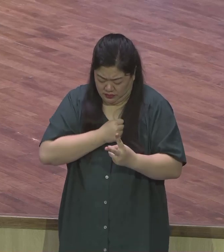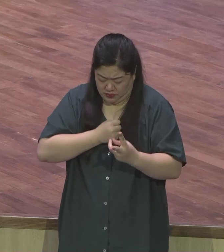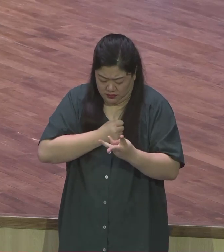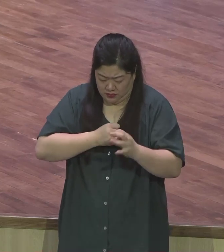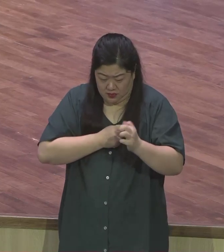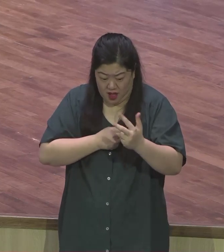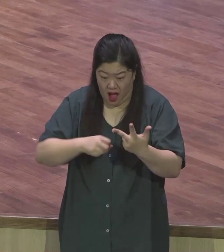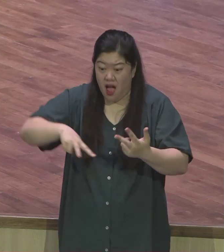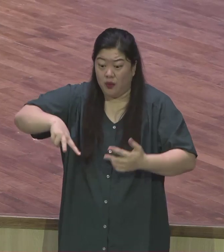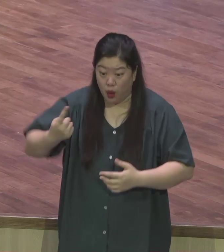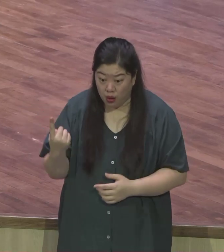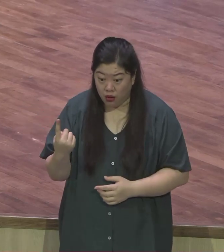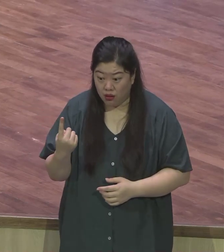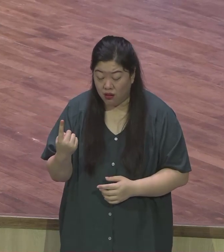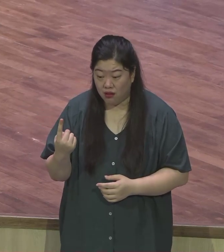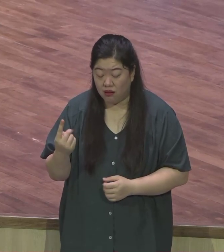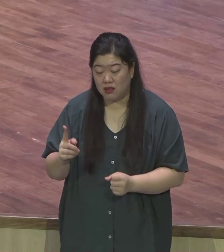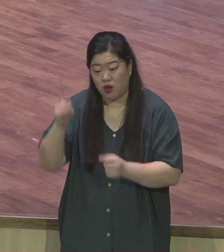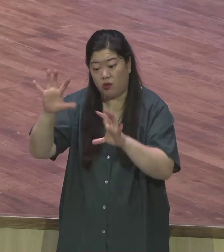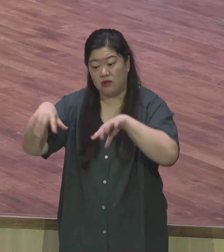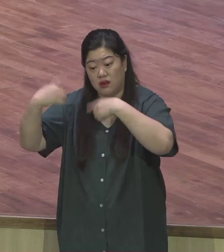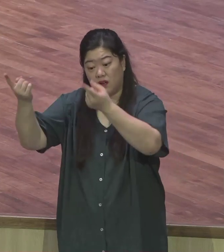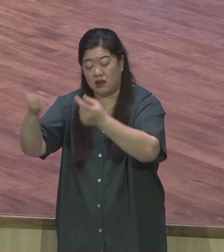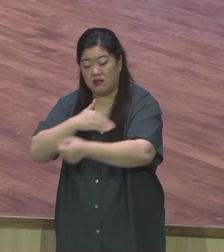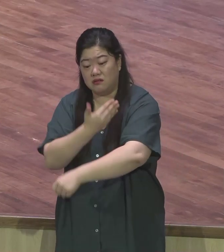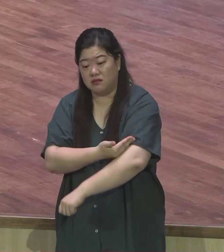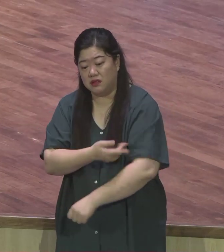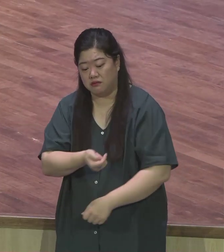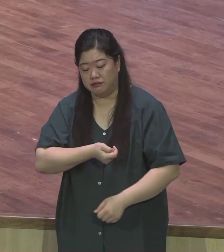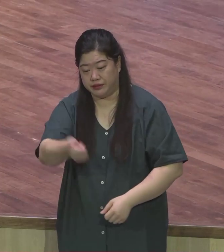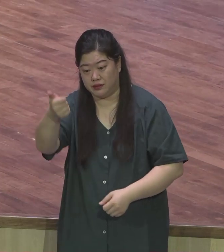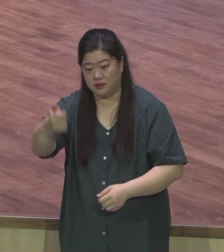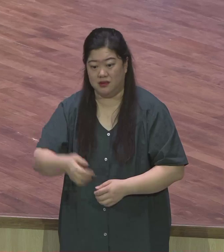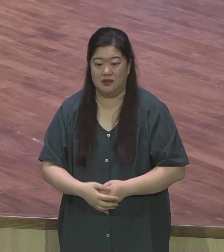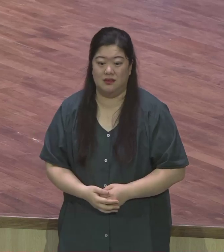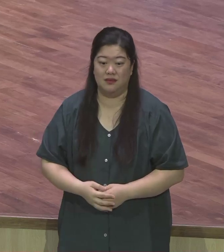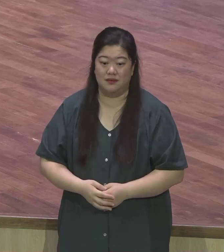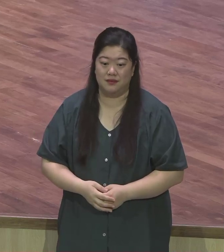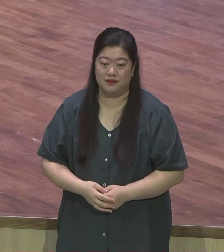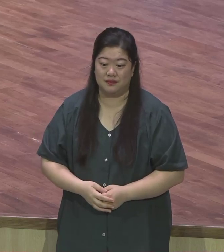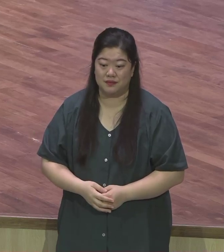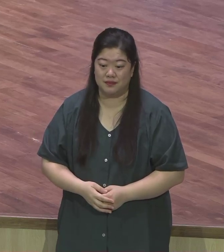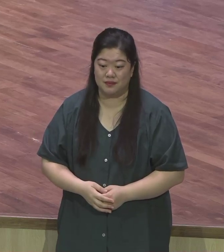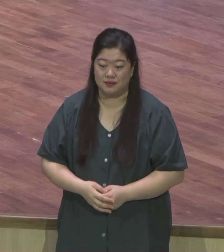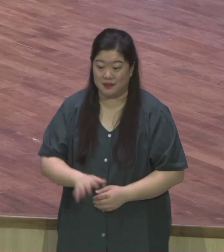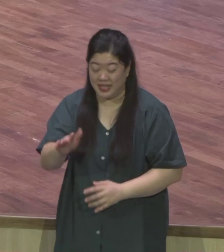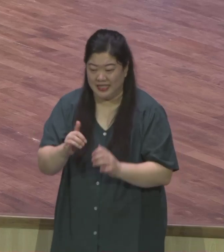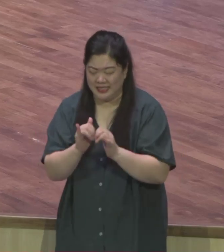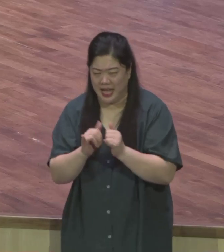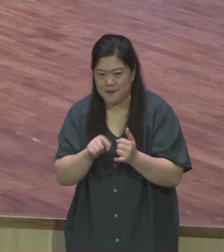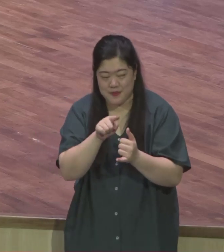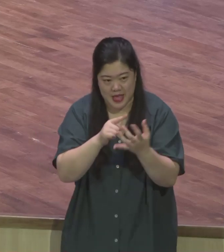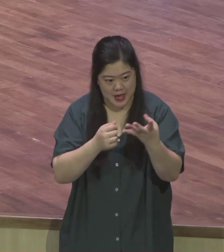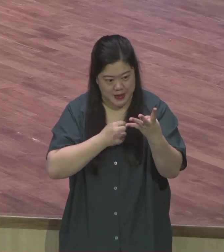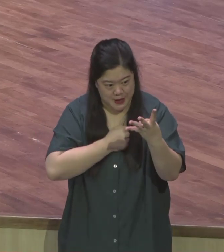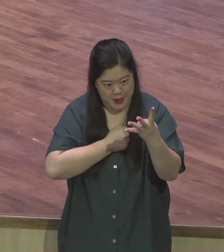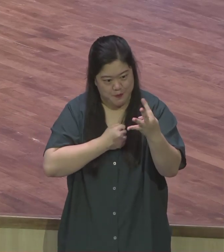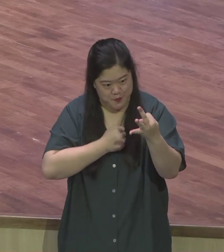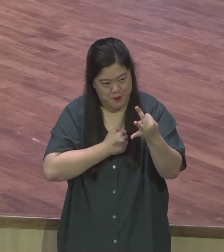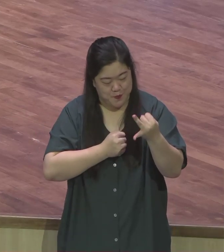의가 더 나을 수 있겠습니까 구원의 문제는요 여러분 절대 우리의 계산으로는 해결할 수가 없습니다 되어지지가 않습니다